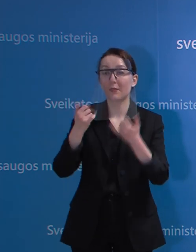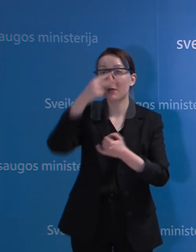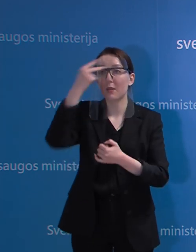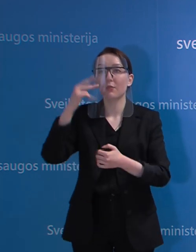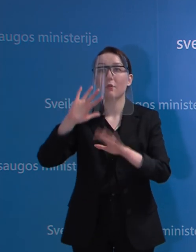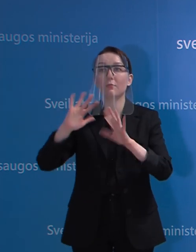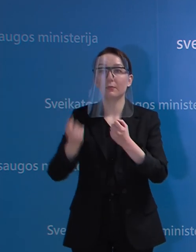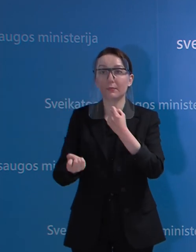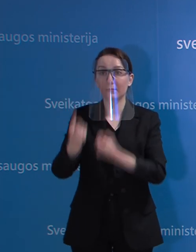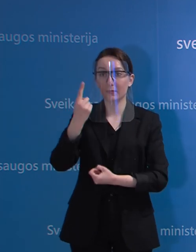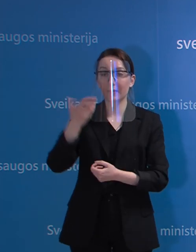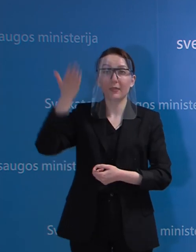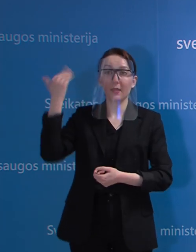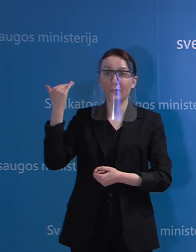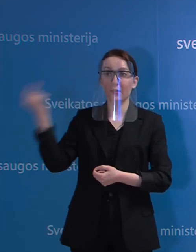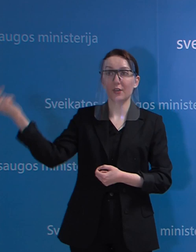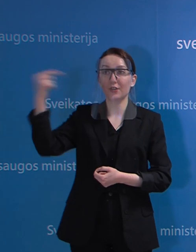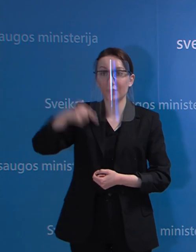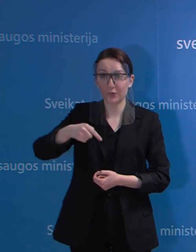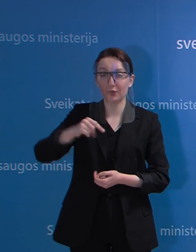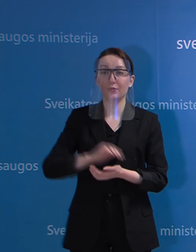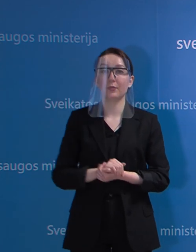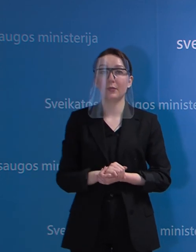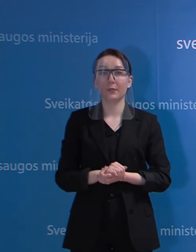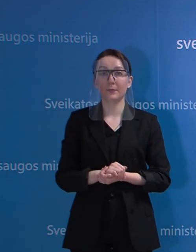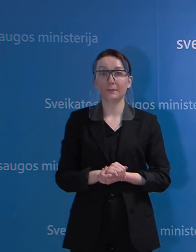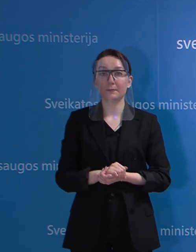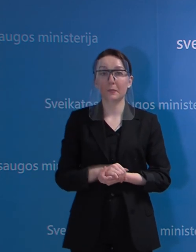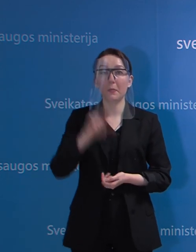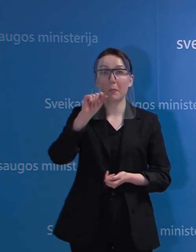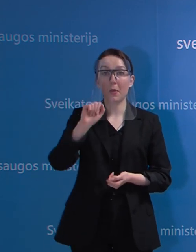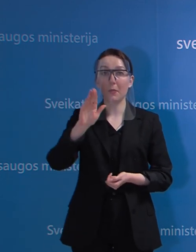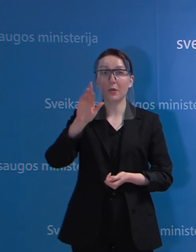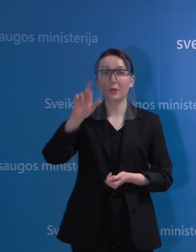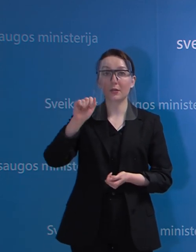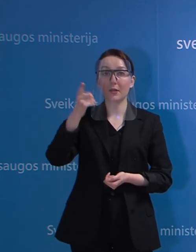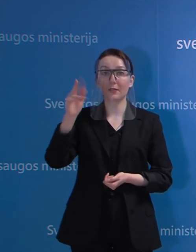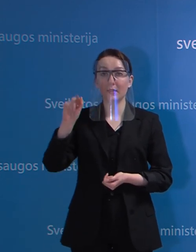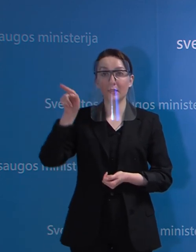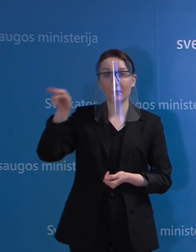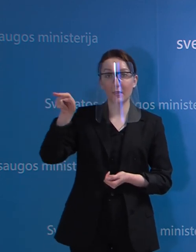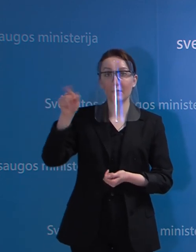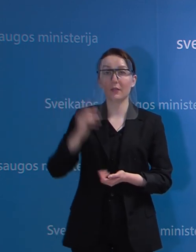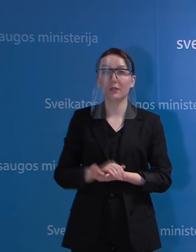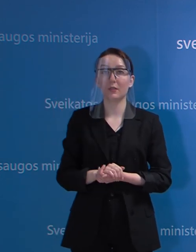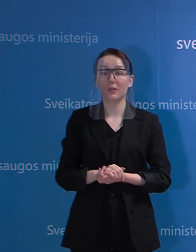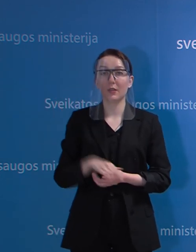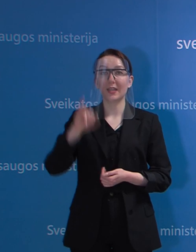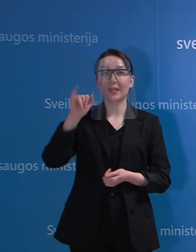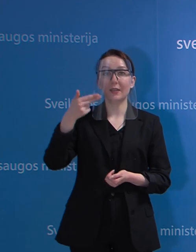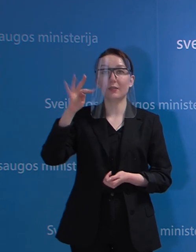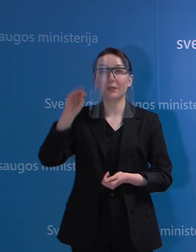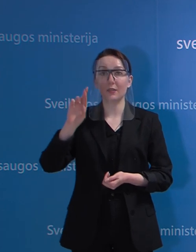Lietuvoje. Tai visiškai nesenai grįžom iš pabradės, iš ten esančios Inter-Surgical